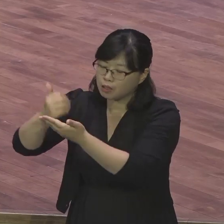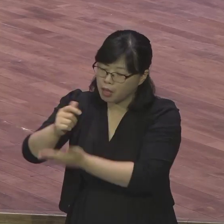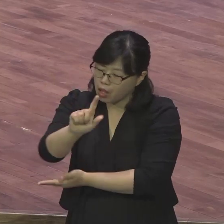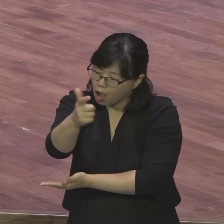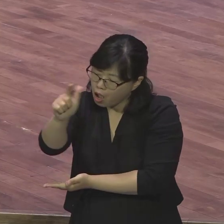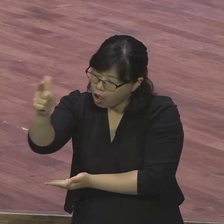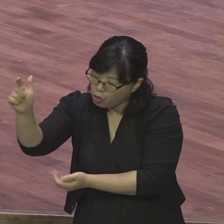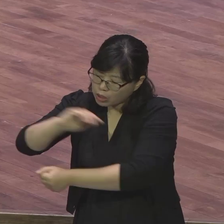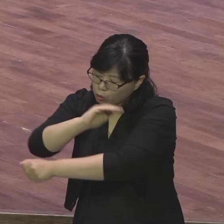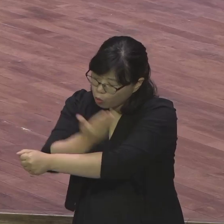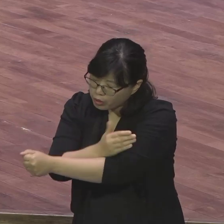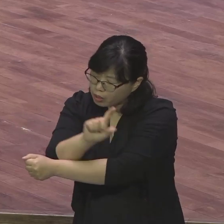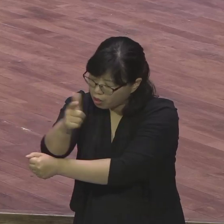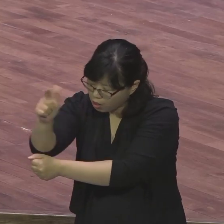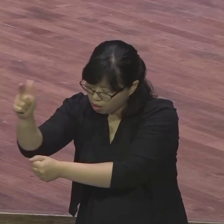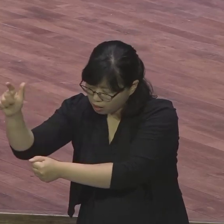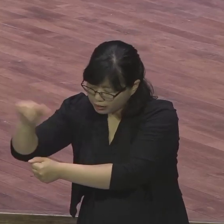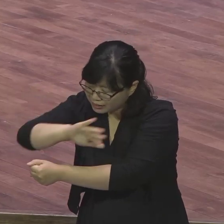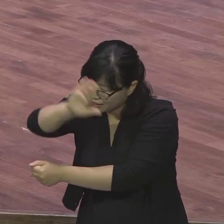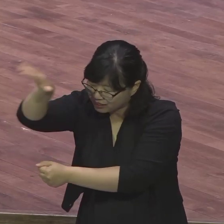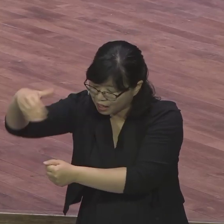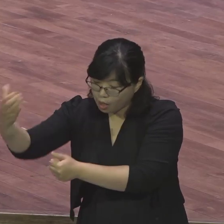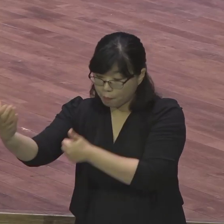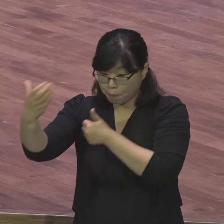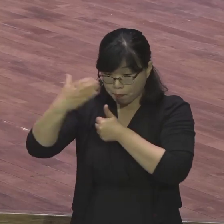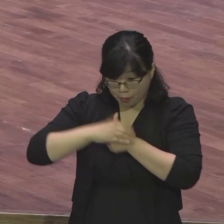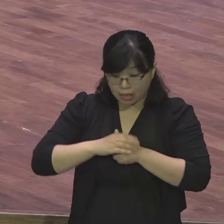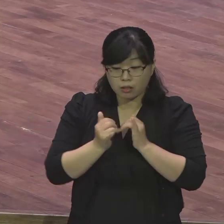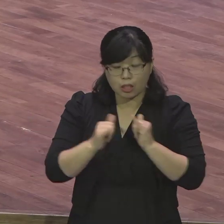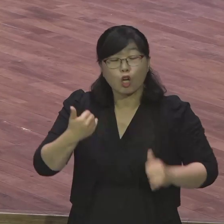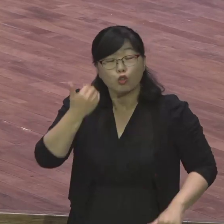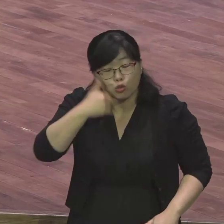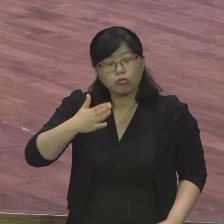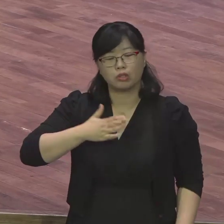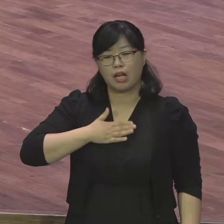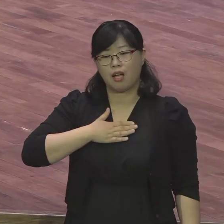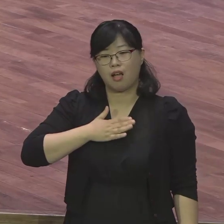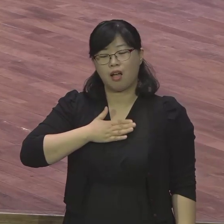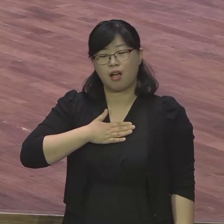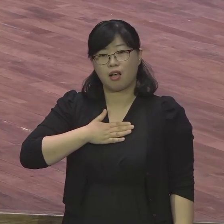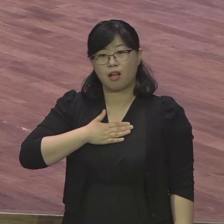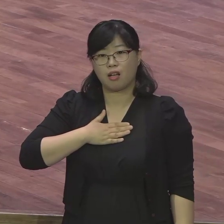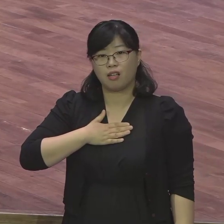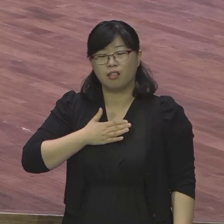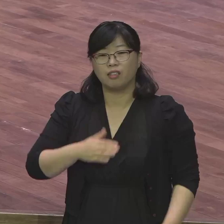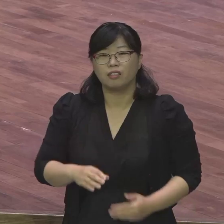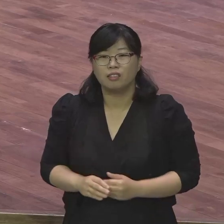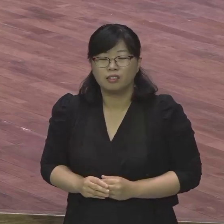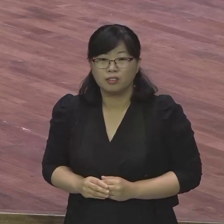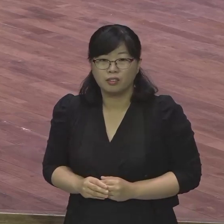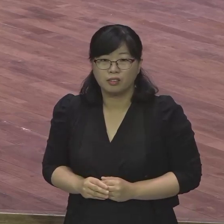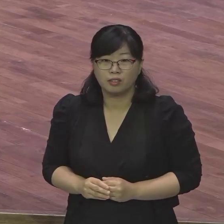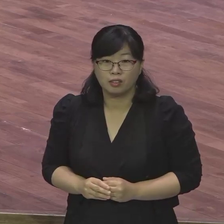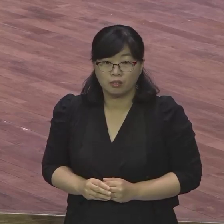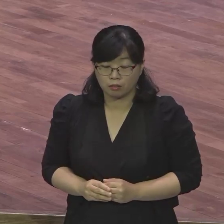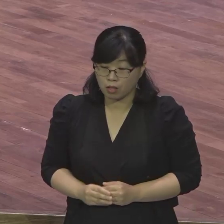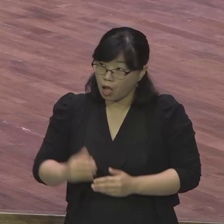상속자예요. 여러분 아버지가 하나님이십니다. 이분이 누구세요? 온 천지 만물을 창조하시고